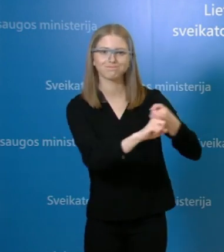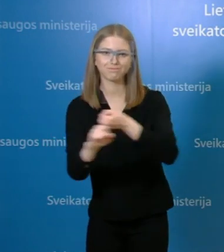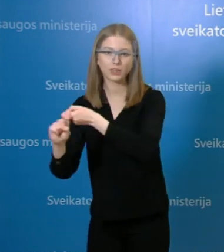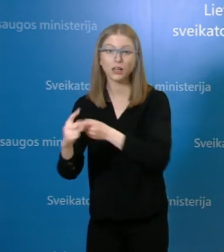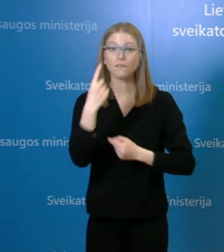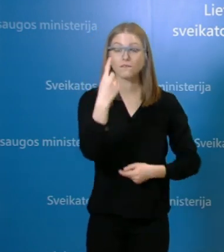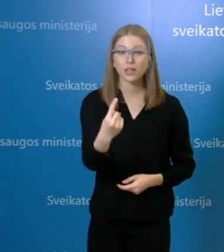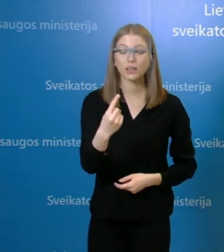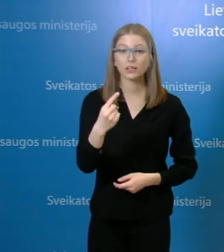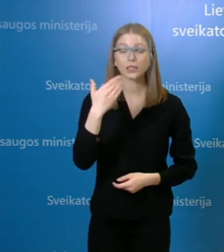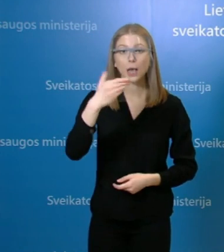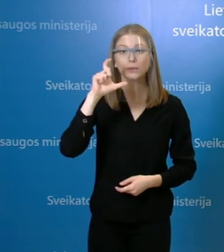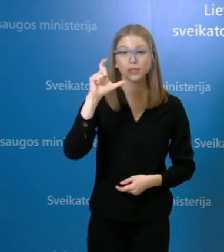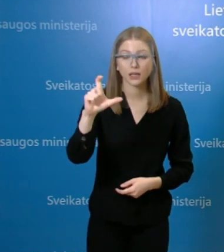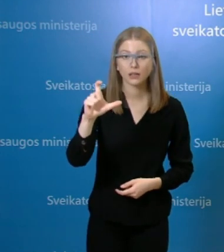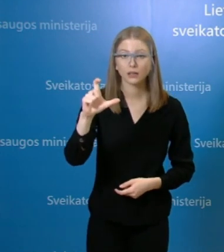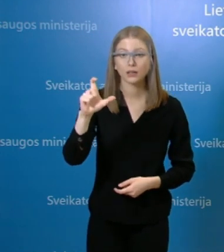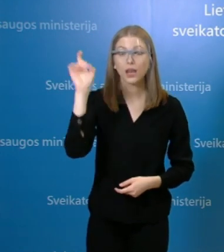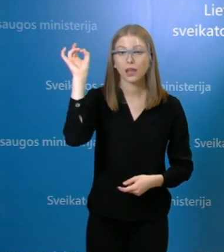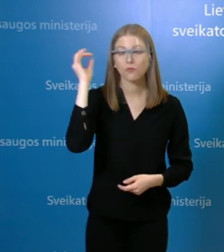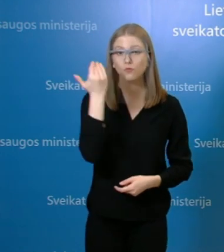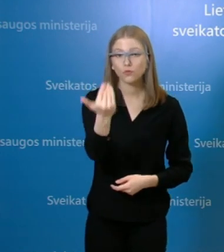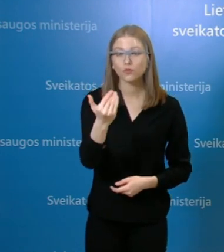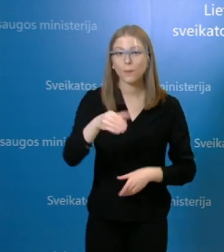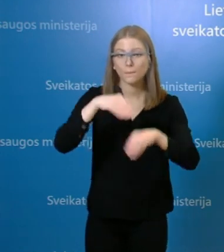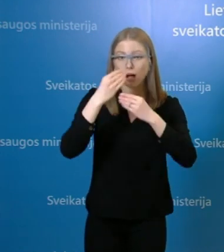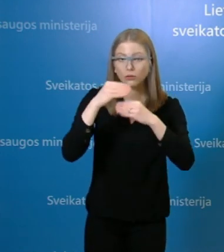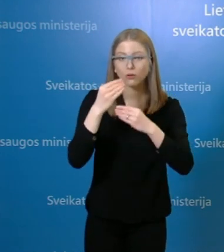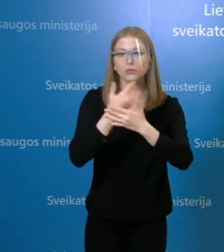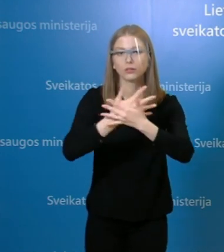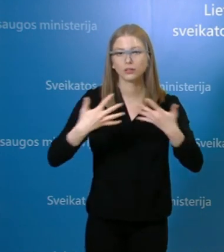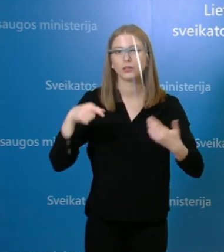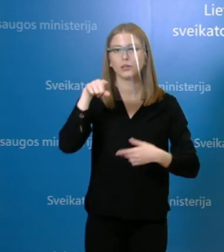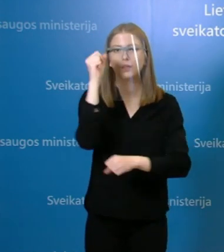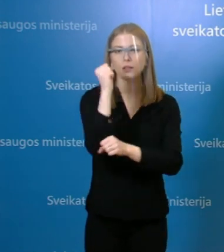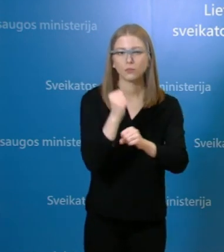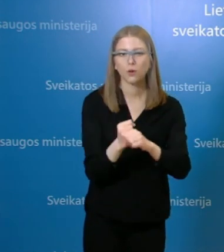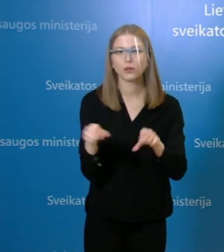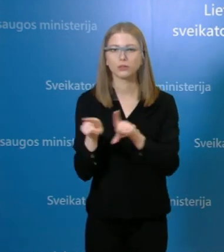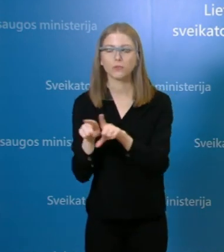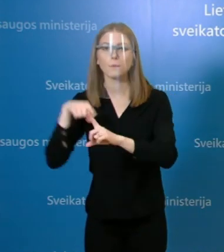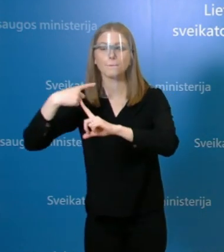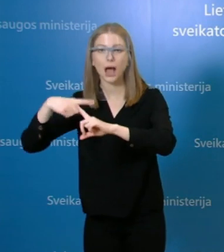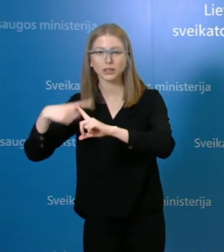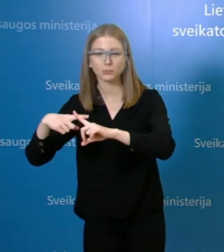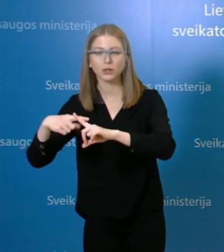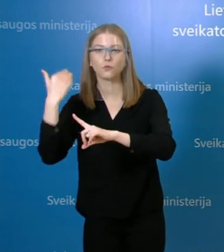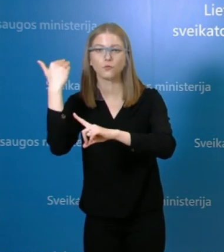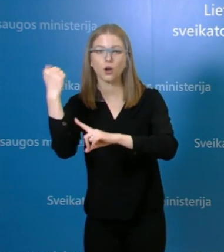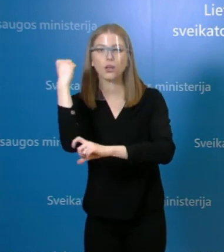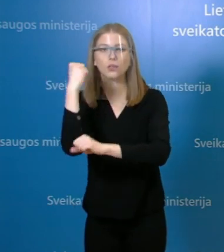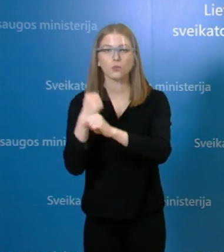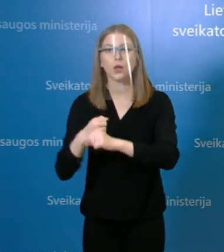restorano darbuotojas, Jono Bosko gimnazijos darbuotojas Garūnus, Urgavėtas darbuotojas, Maksimus darbuotojas, Lietuvos banko